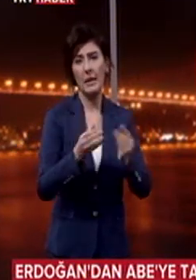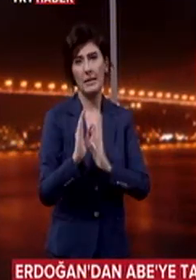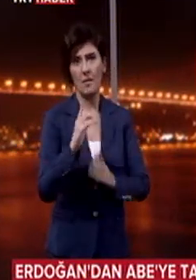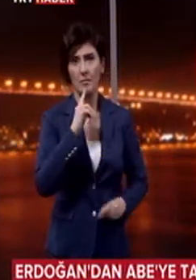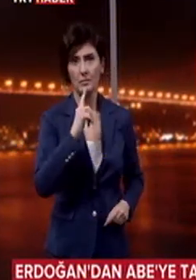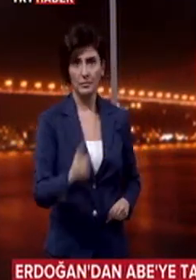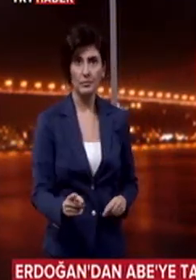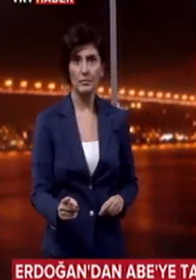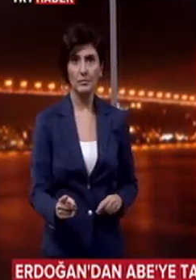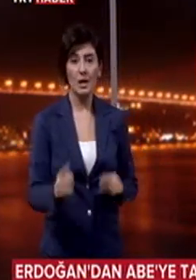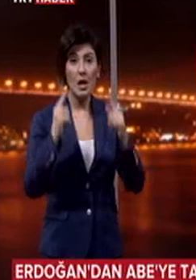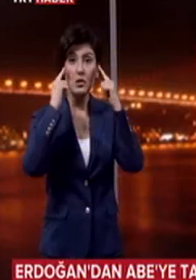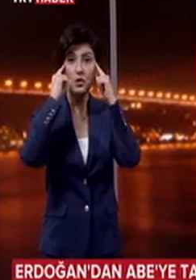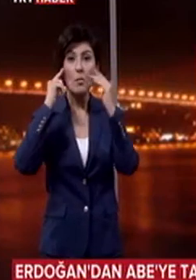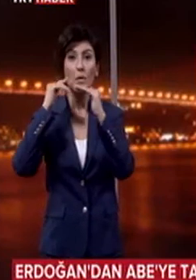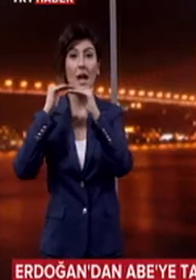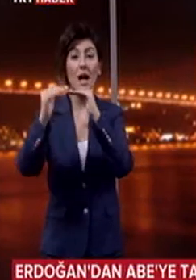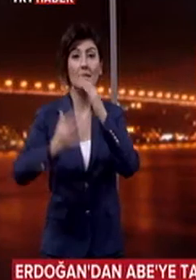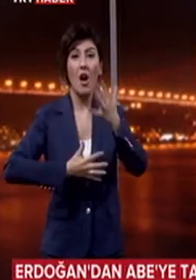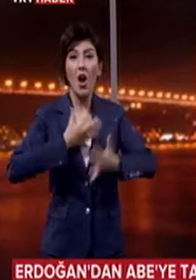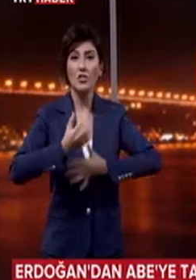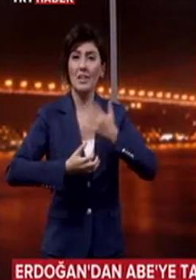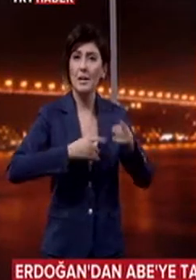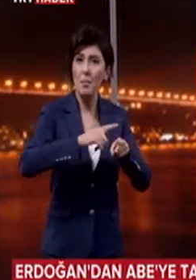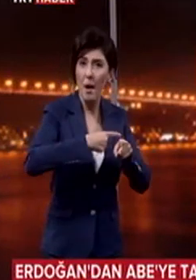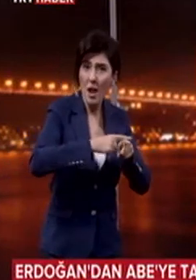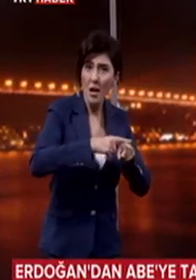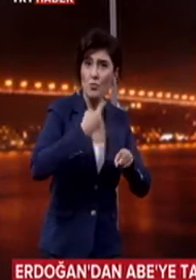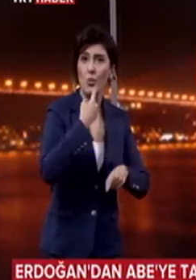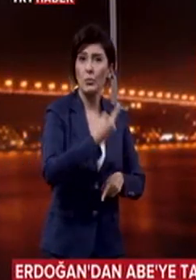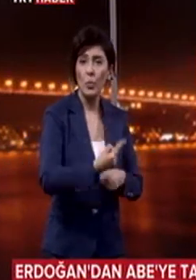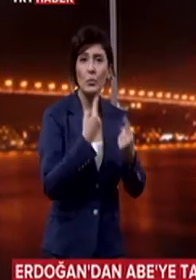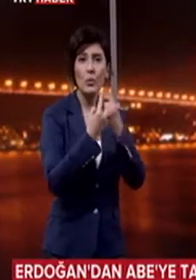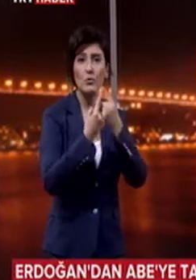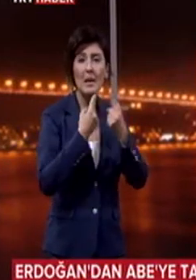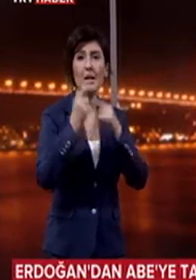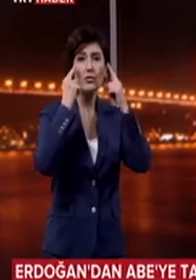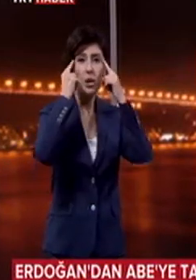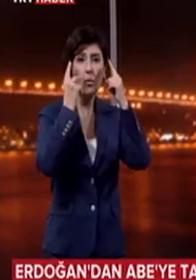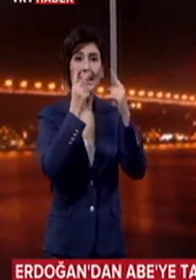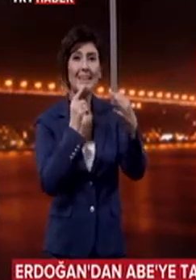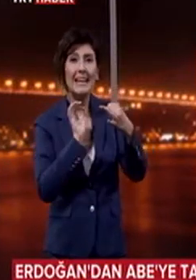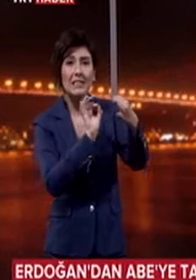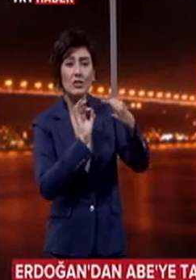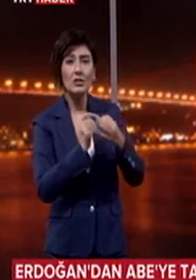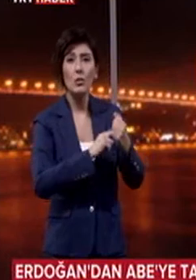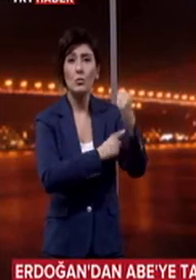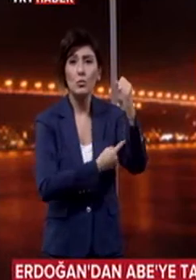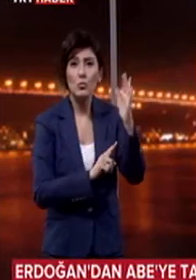Japon halkının acılarını paylaşan Erdoğan'ın görüşmede Japonya ile ikili ilişkileri güçlendirmeye önem verdiklerine de